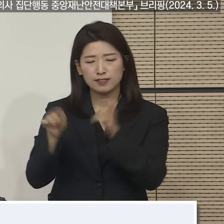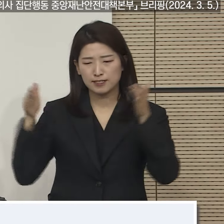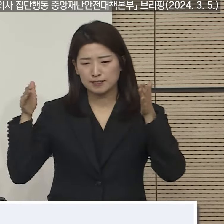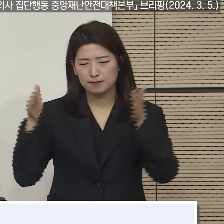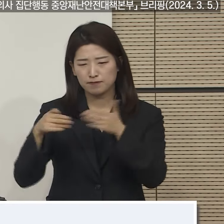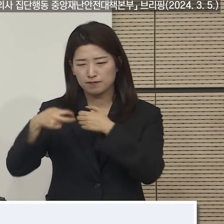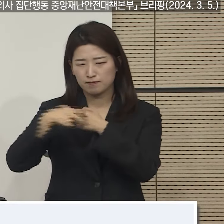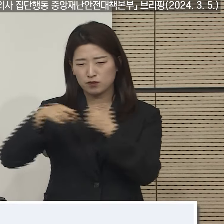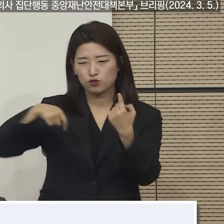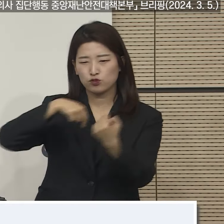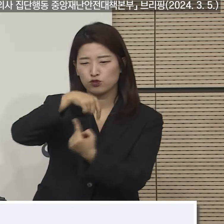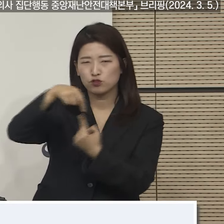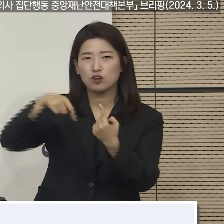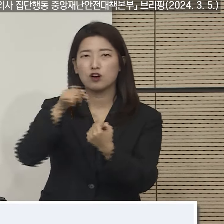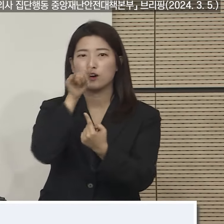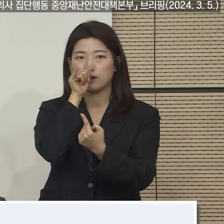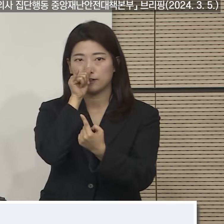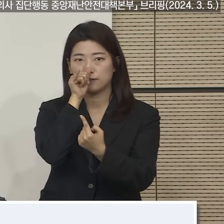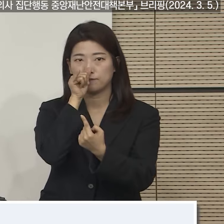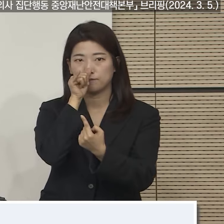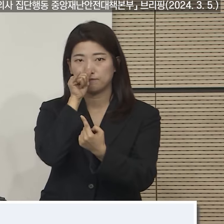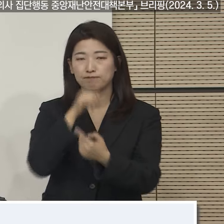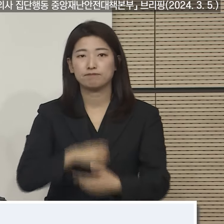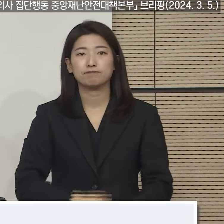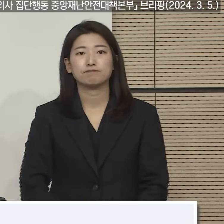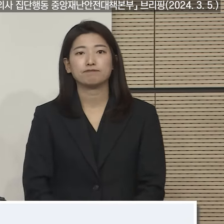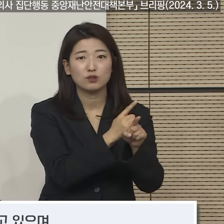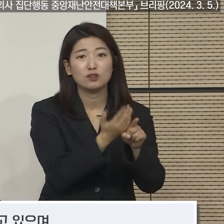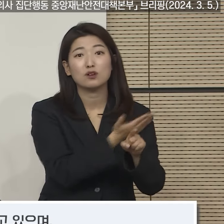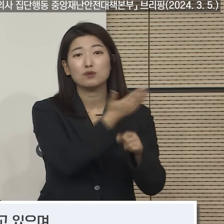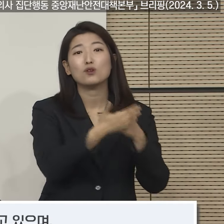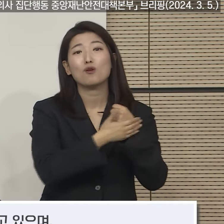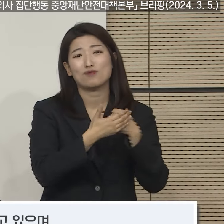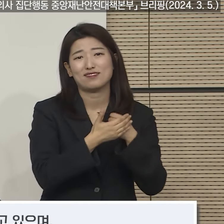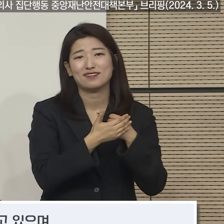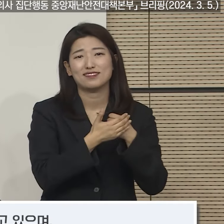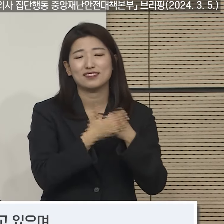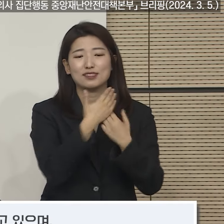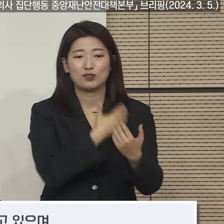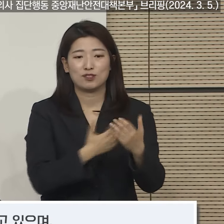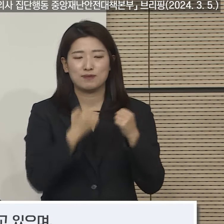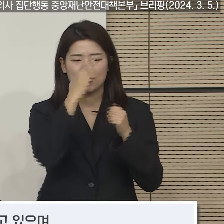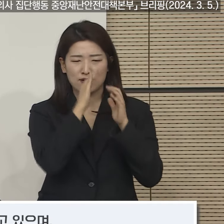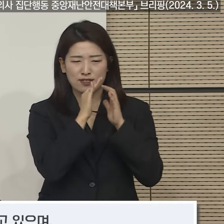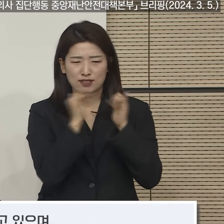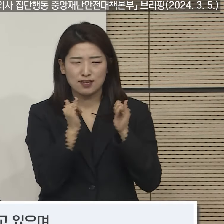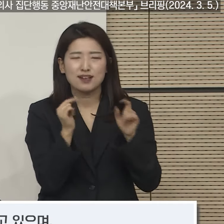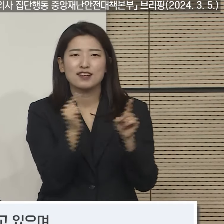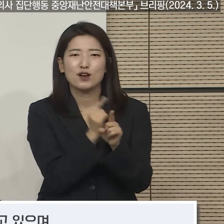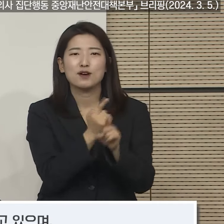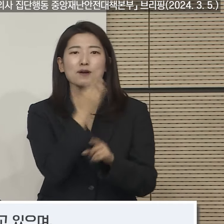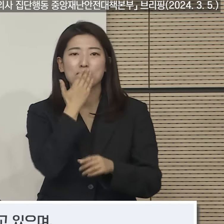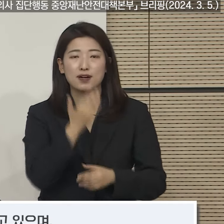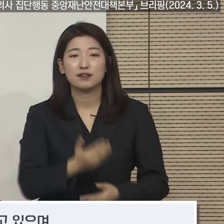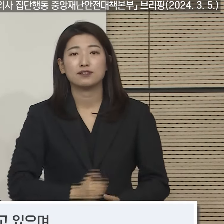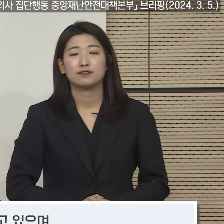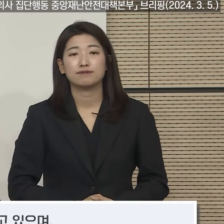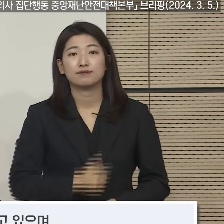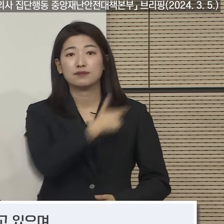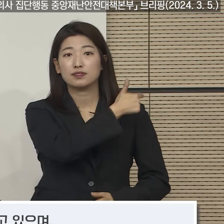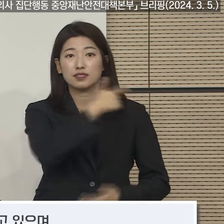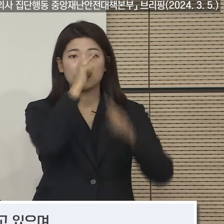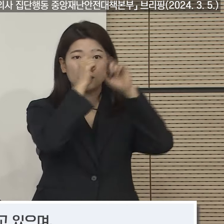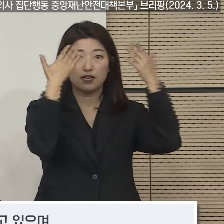현장 상황에 맞춰 적용하고 있습니다. 상급종합병원은 중증 응급환자 중심으로